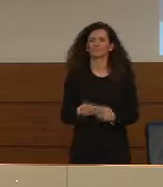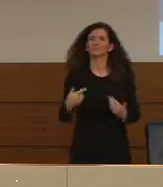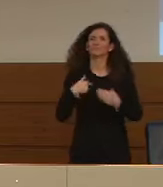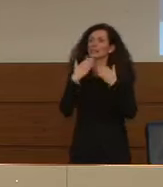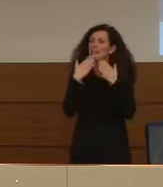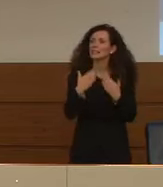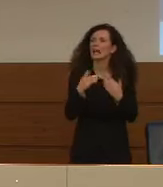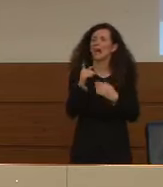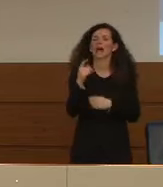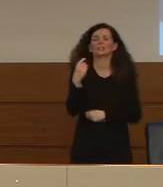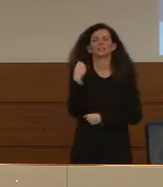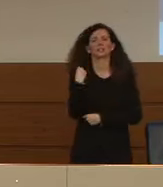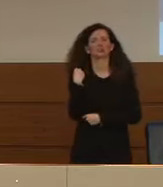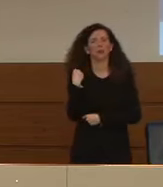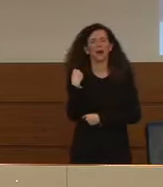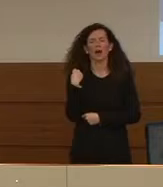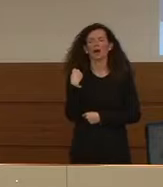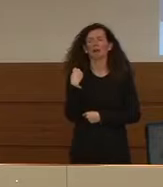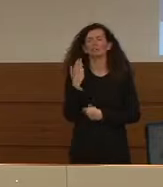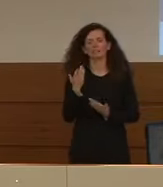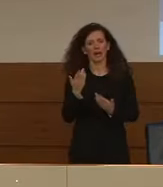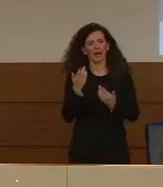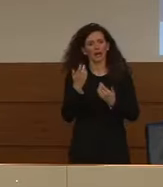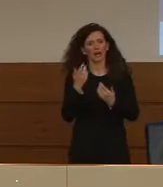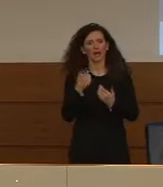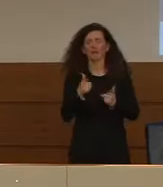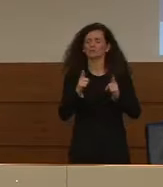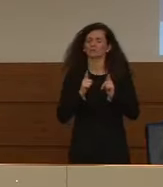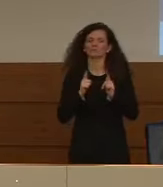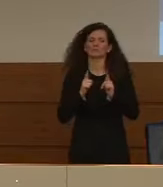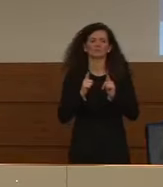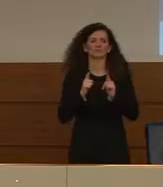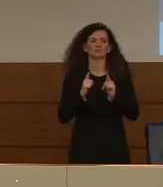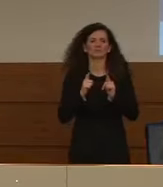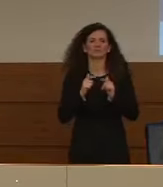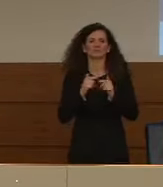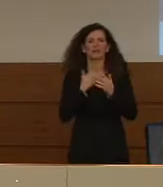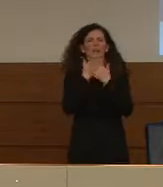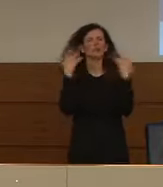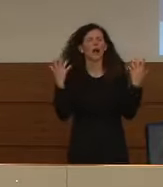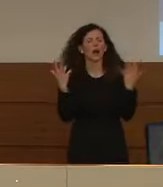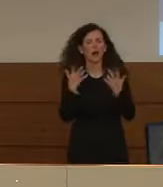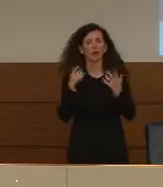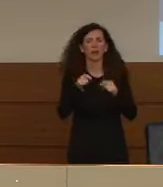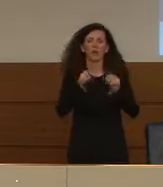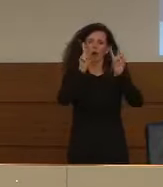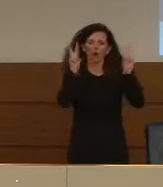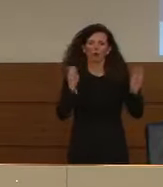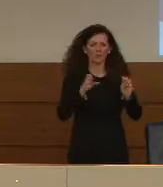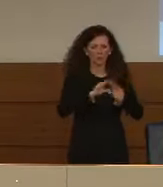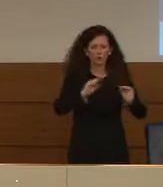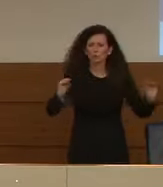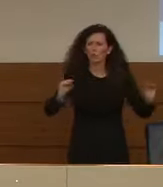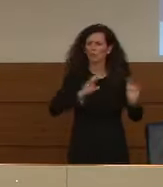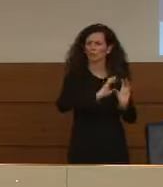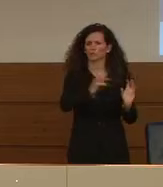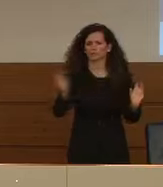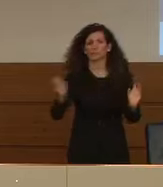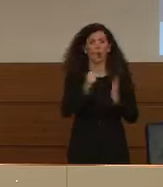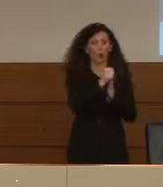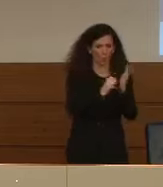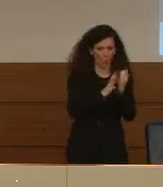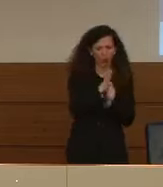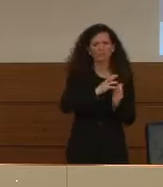ringrazio per questa domanda perché permette di essere molto chiari su tutto il tema che riguarda i vari presidi, quindi i guanti senz'altro ma non